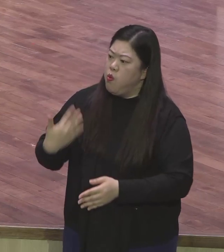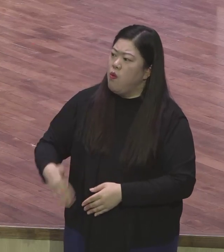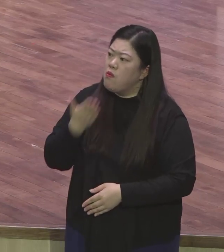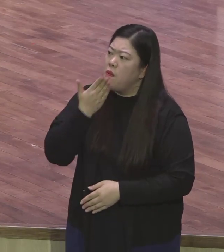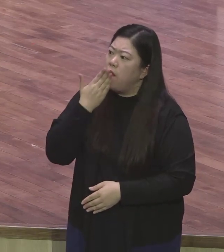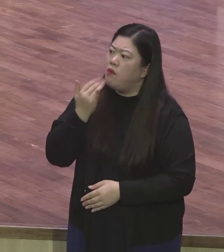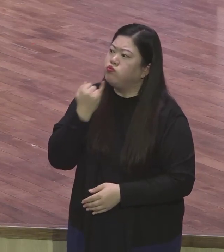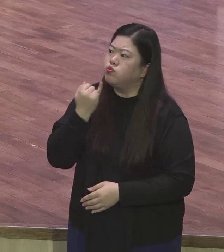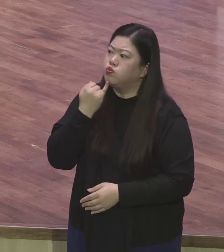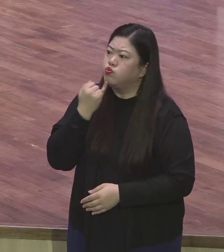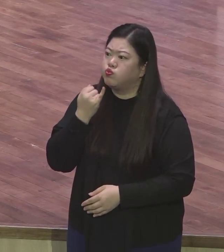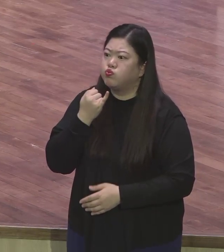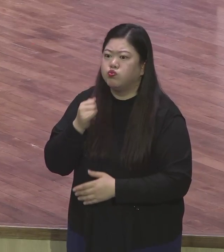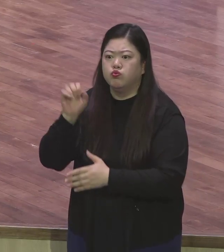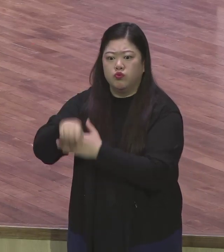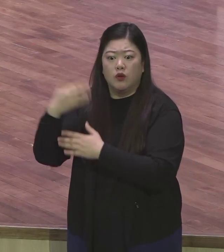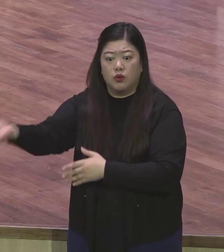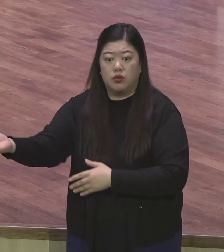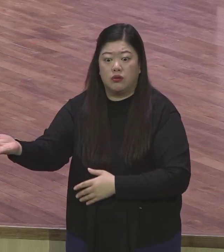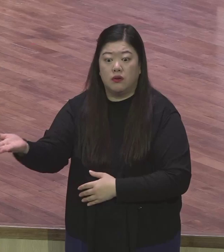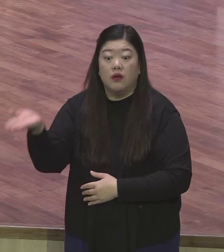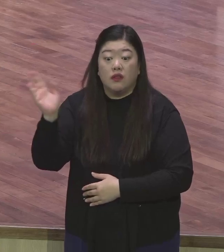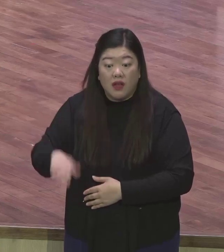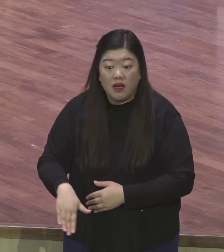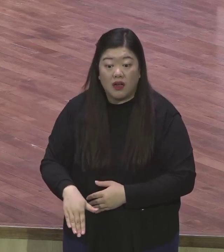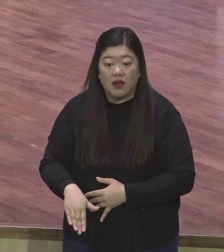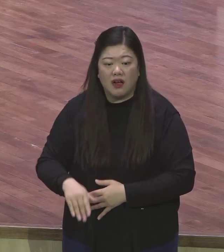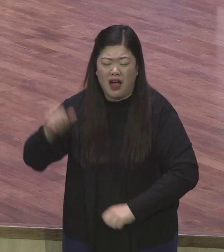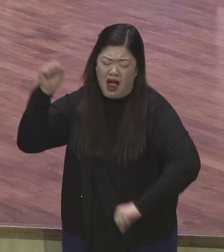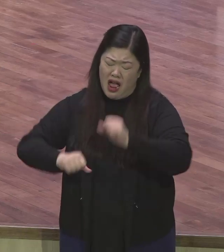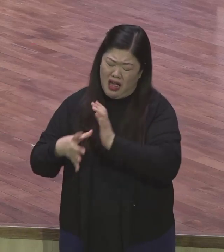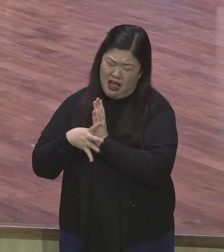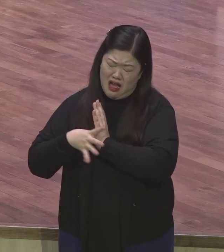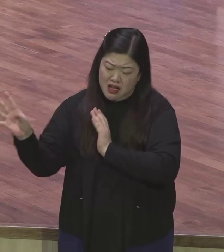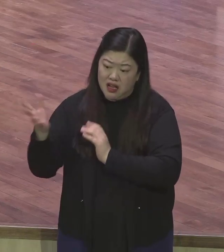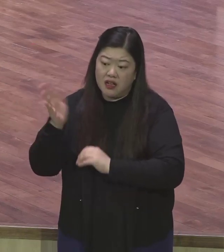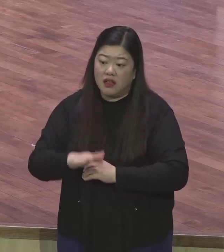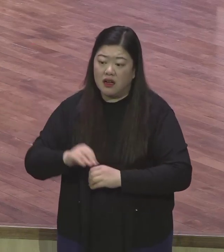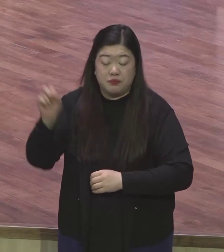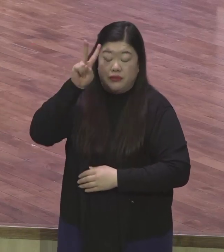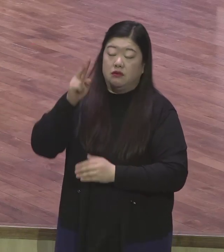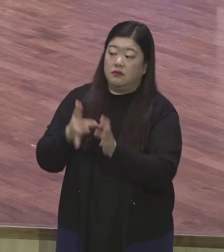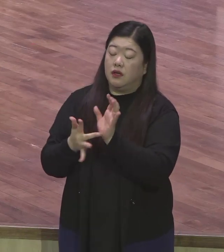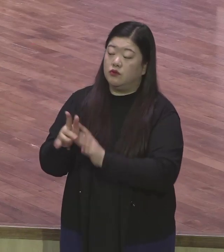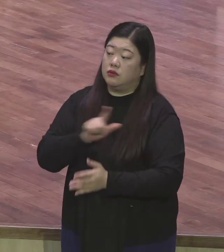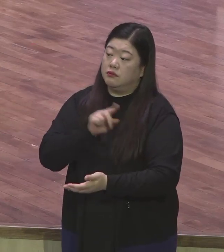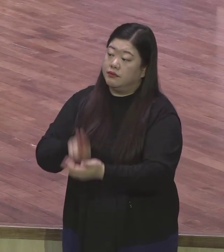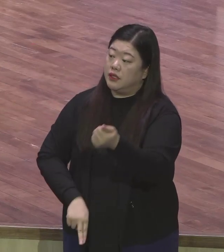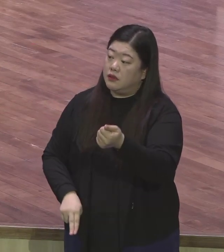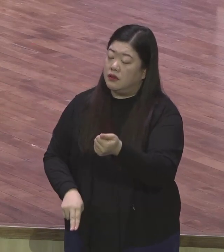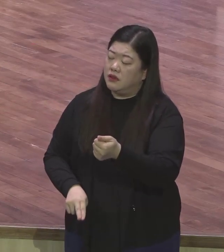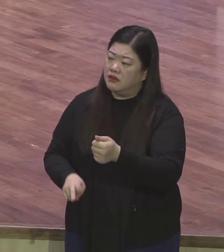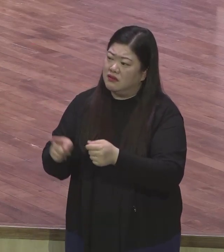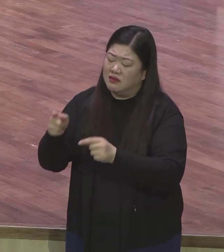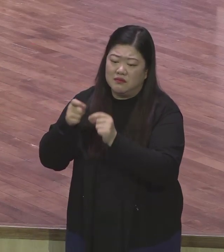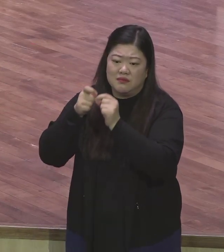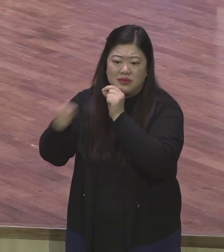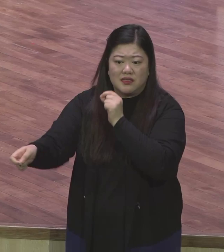누가 뭐라 그래도 그러니까 그래서 여러분이요 정말로 하나님 예배해 놓은 축복을 다 받으시기 바랍니다